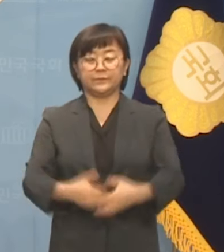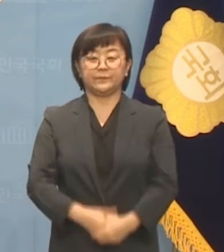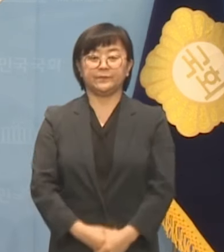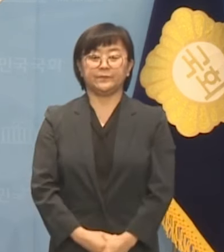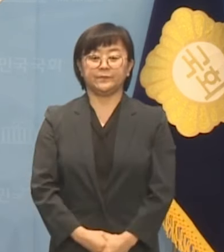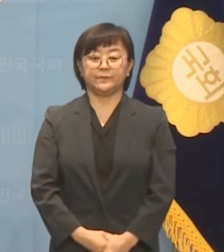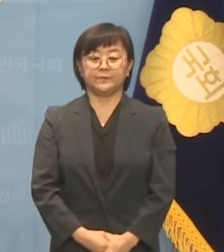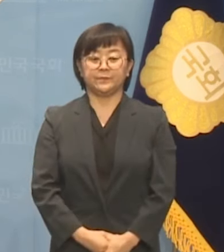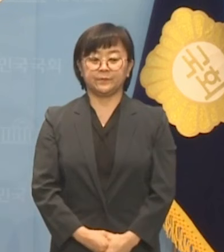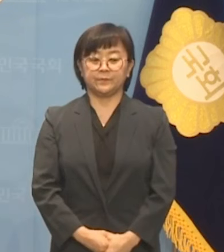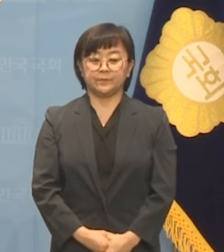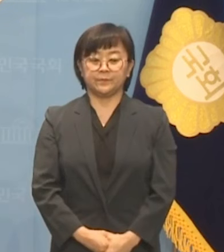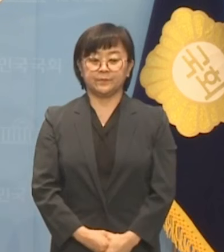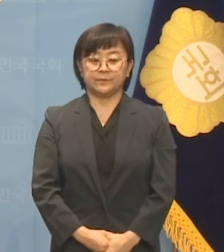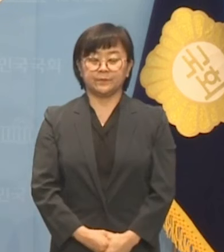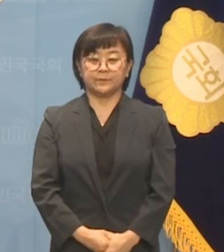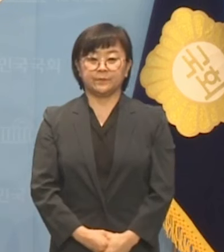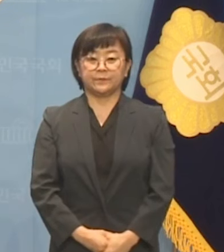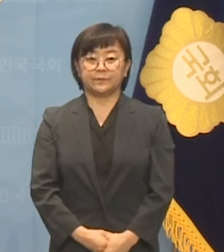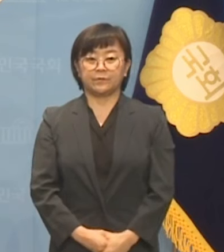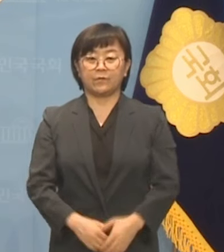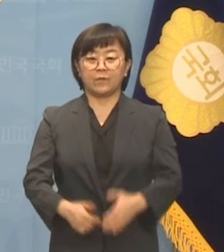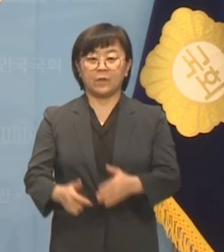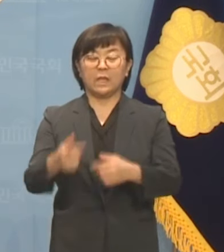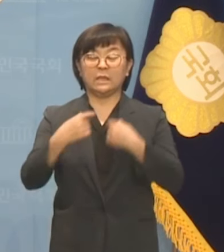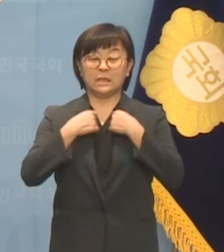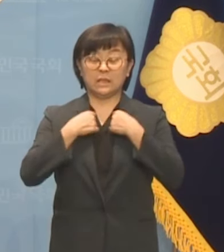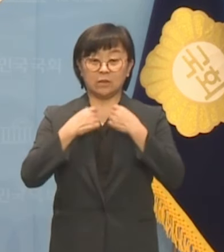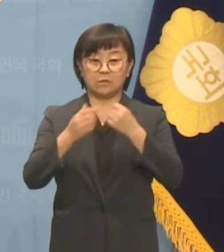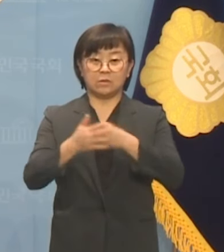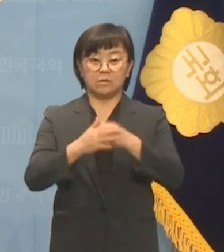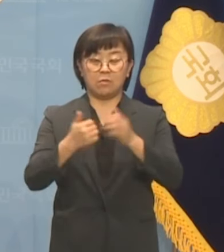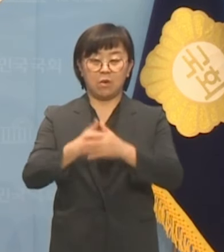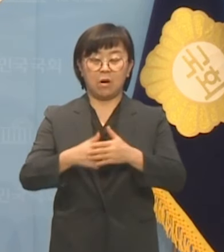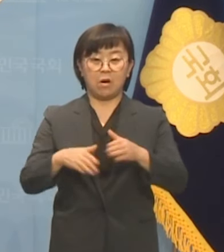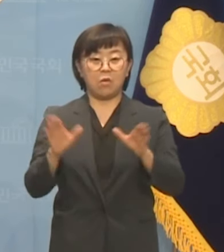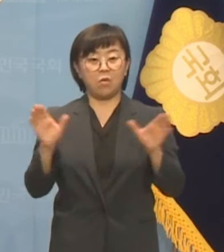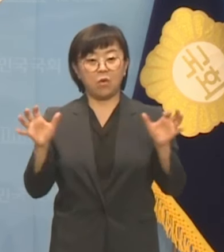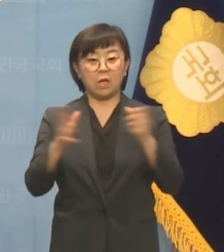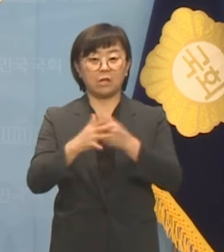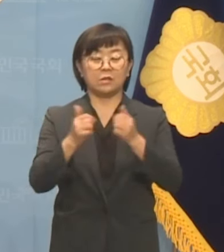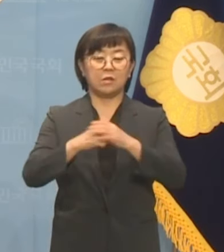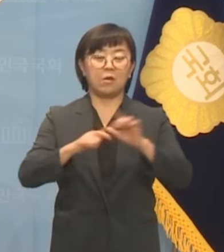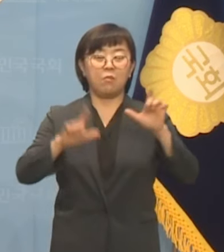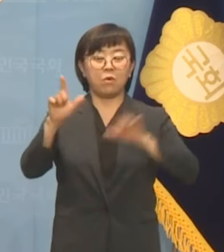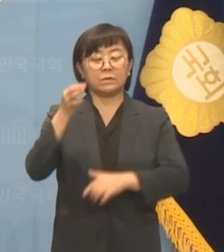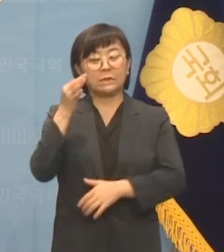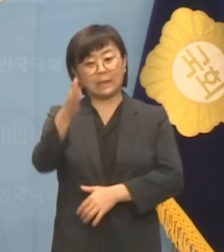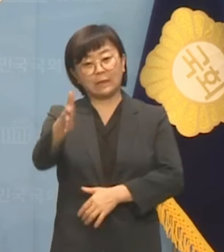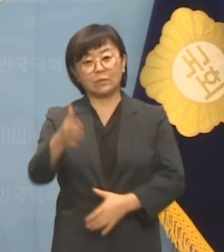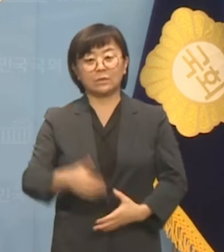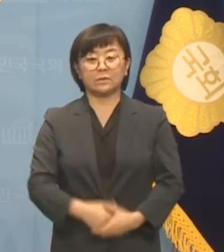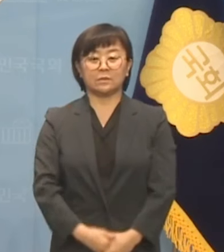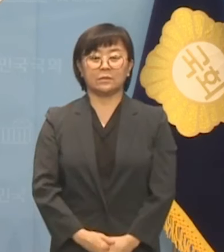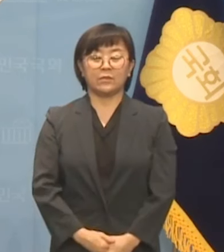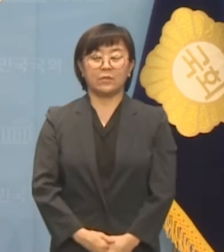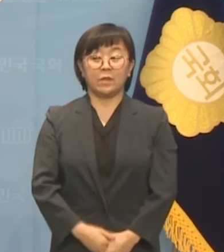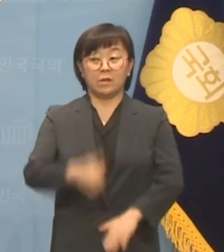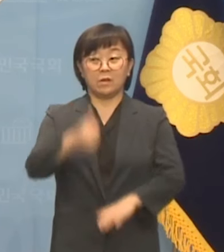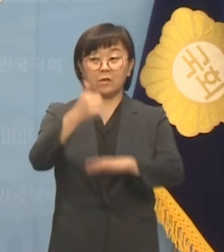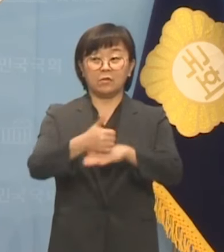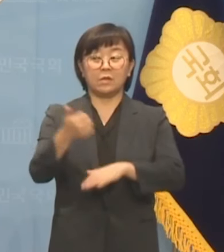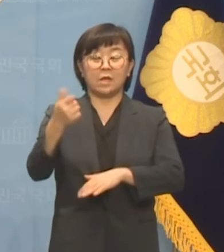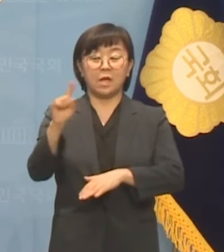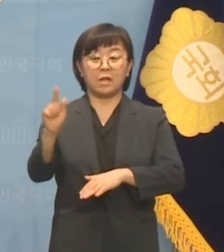일국의 티셔츠와 꽃게 제스처로 온갖 윤화는 다 떨더니 결국